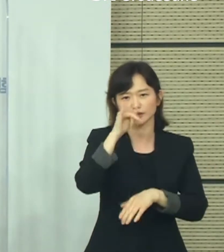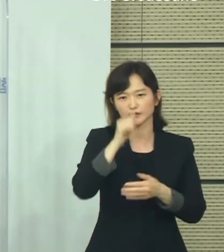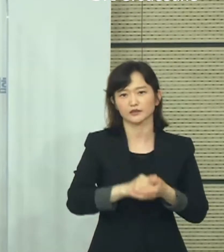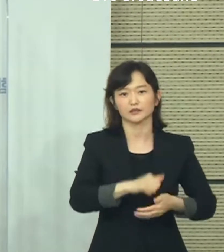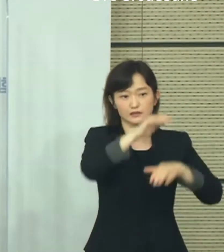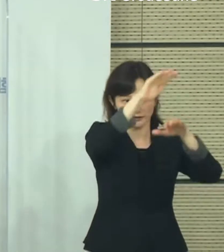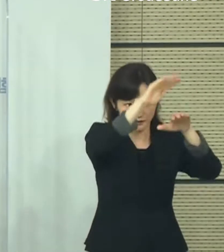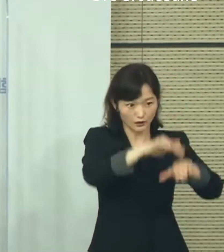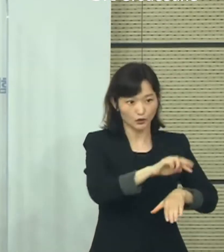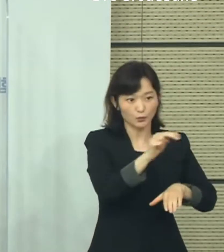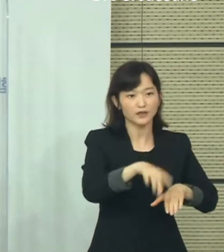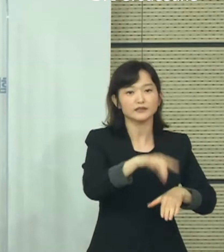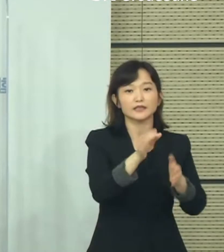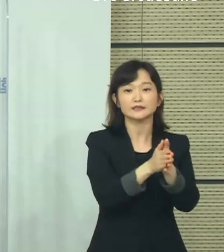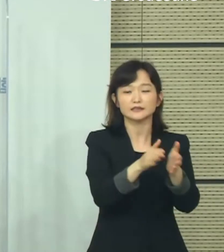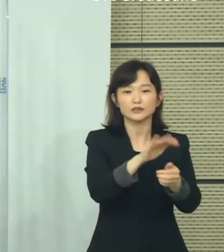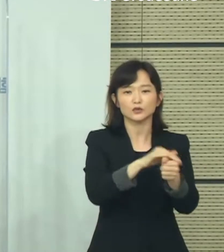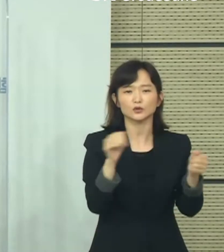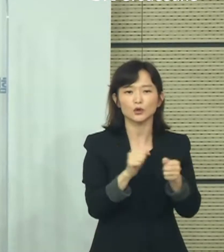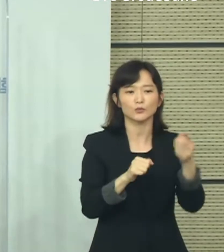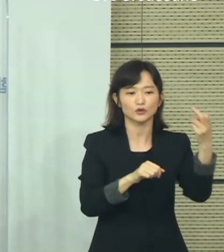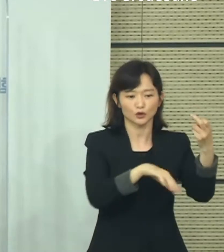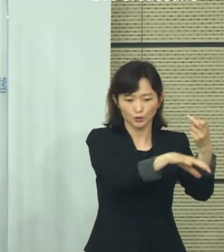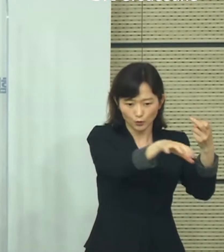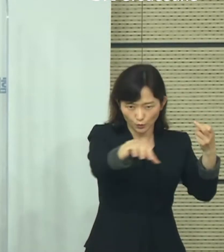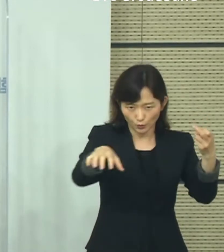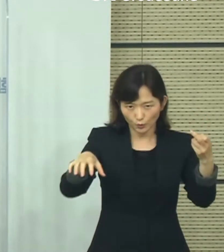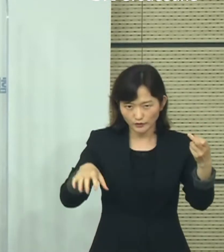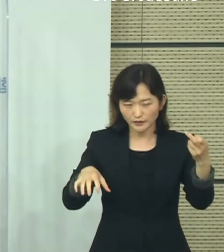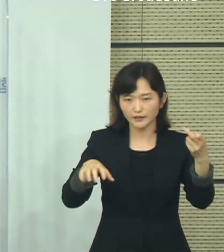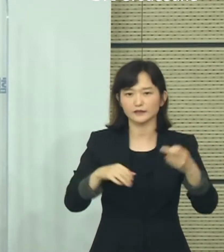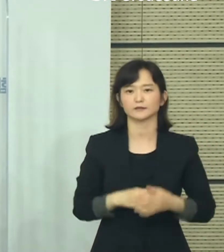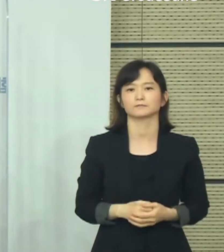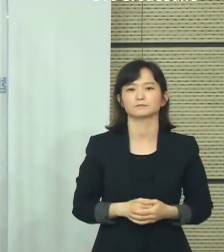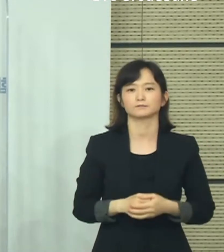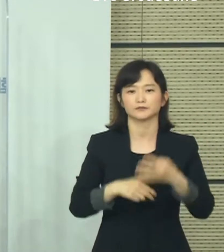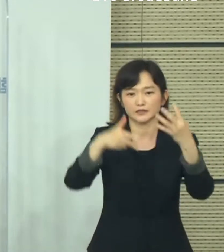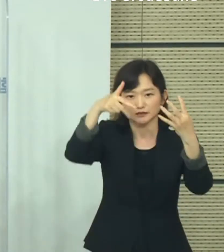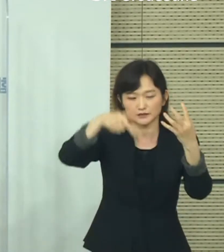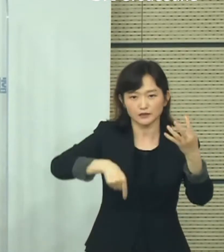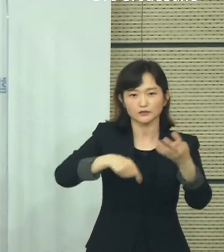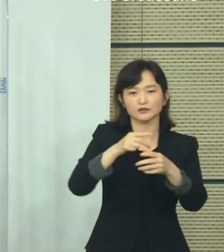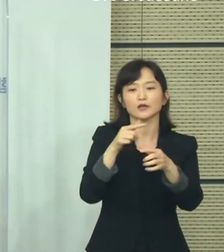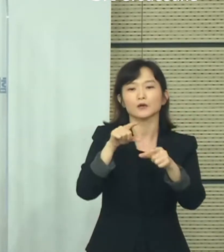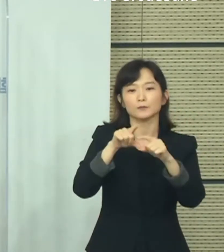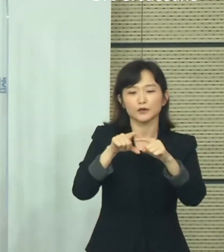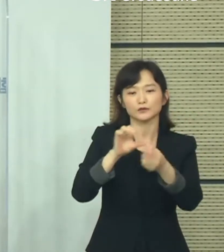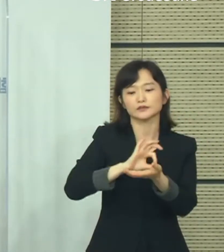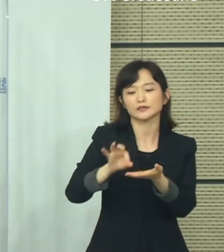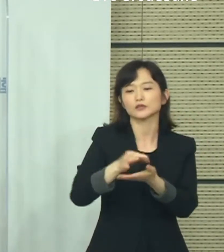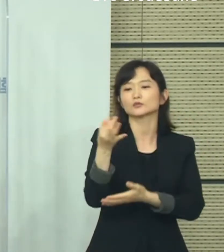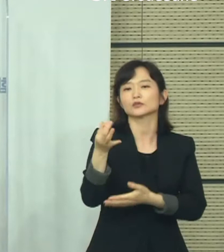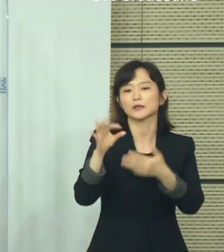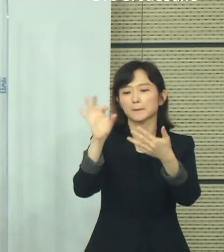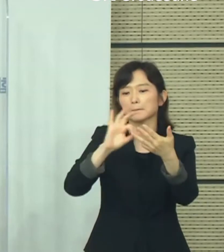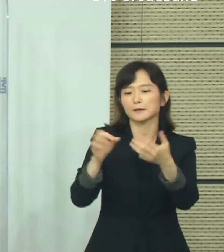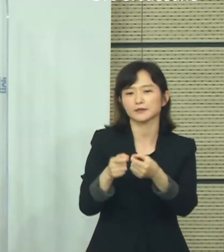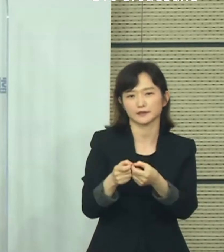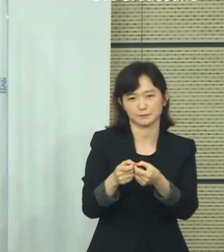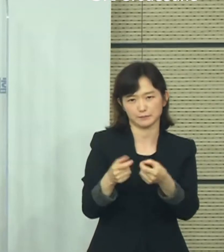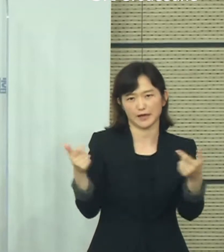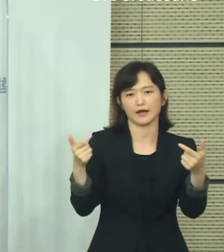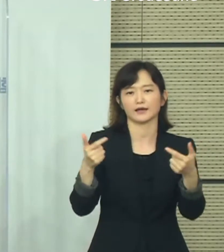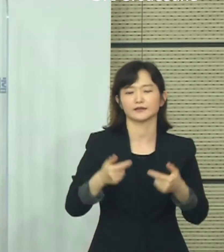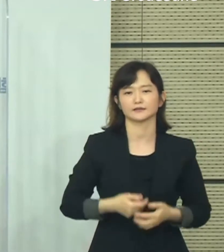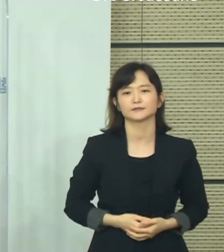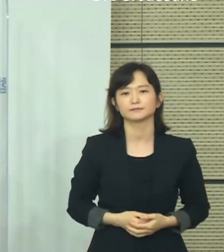개편안이 처음으로 적용된 경북 12개 군 지역에서는 4주간 평균 소비액이 8% 증가하였습니다.